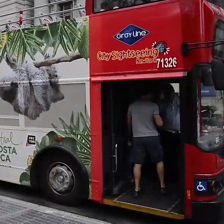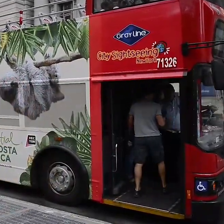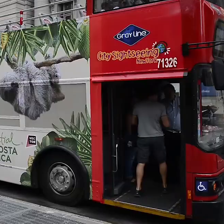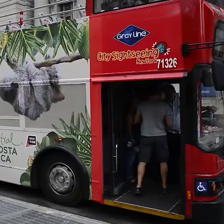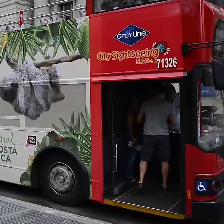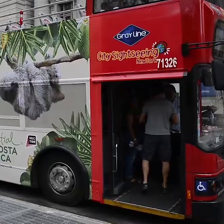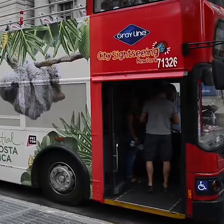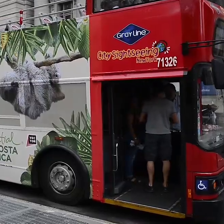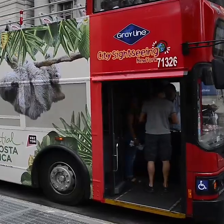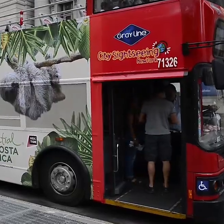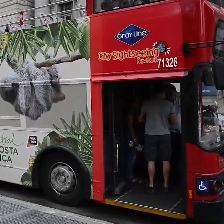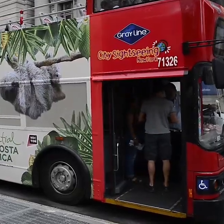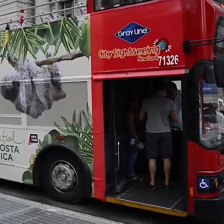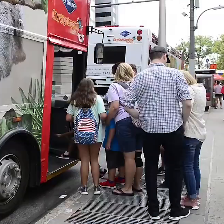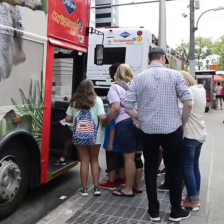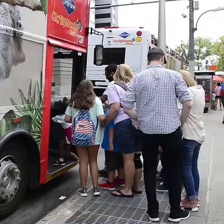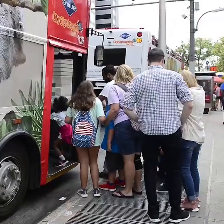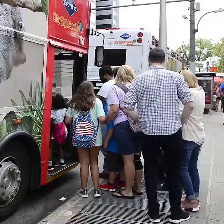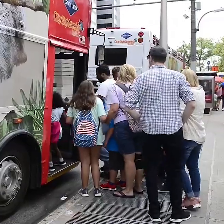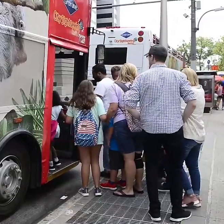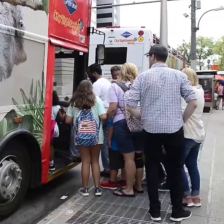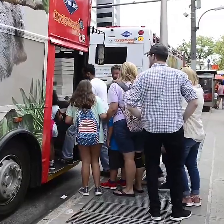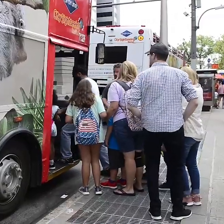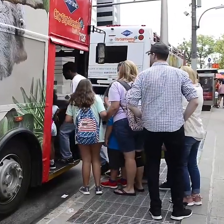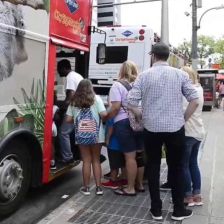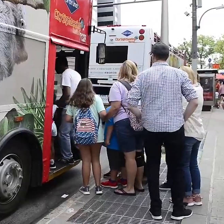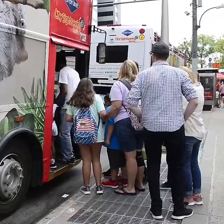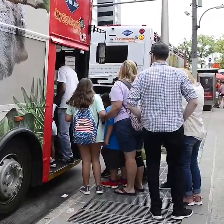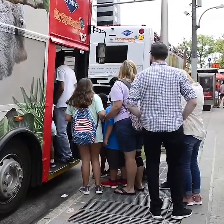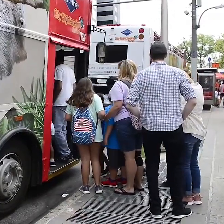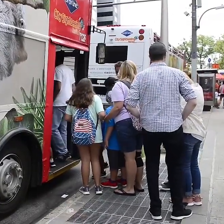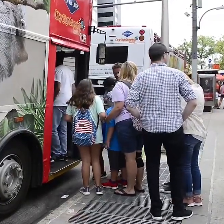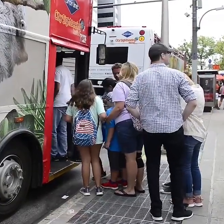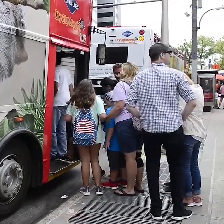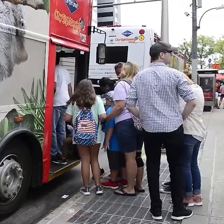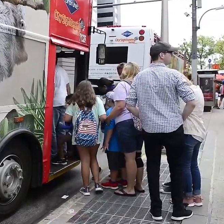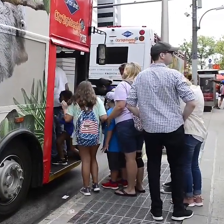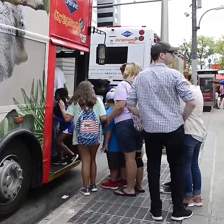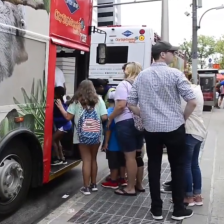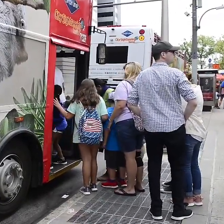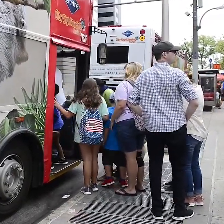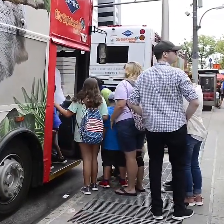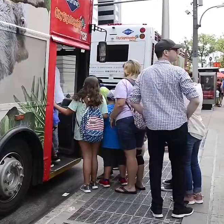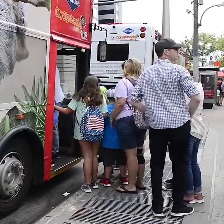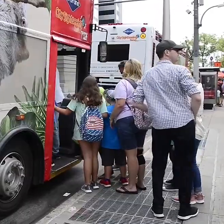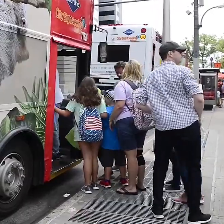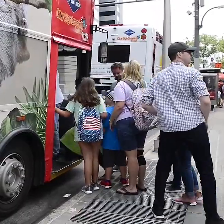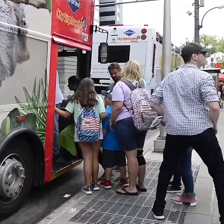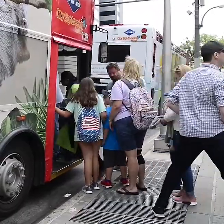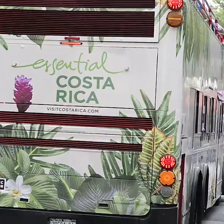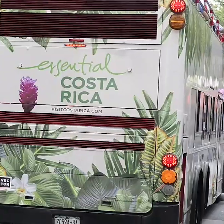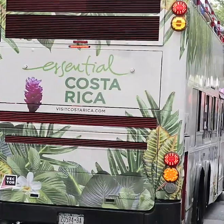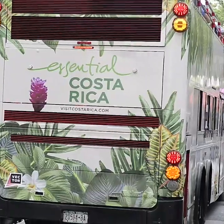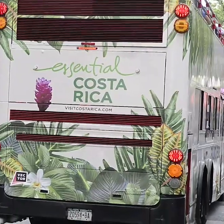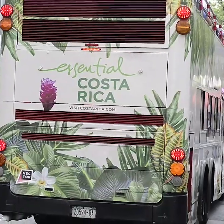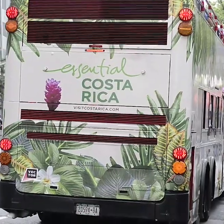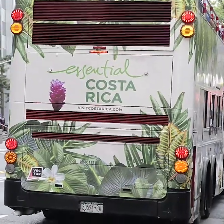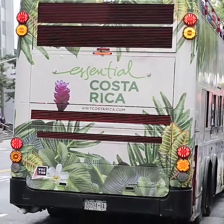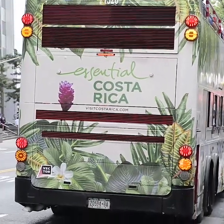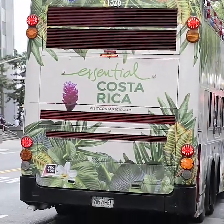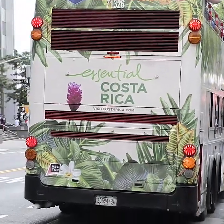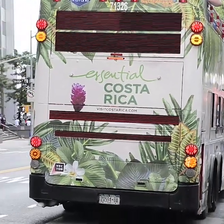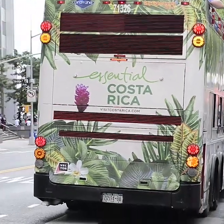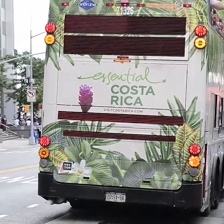costarricense y representa el 6,6% del PIB en el 2018 y además generó 8